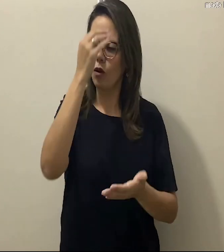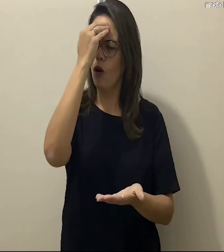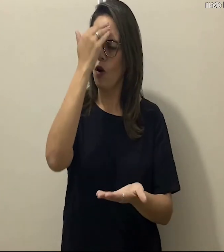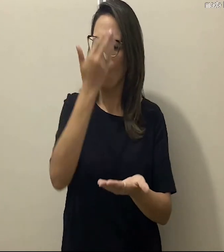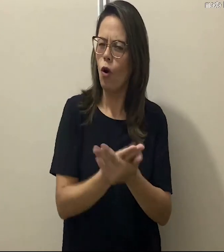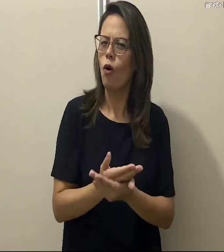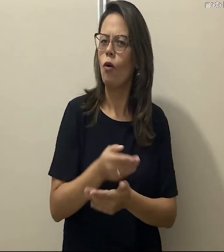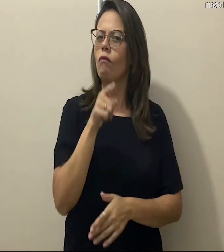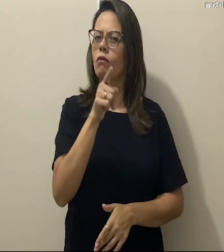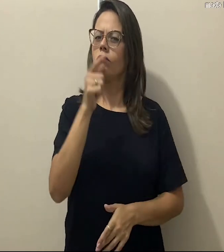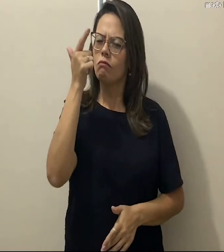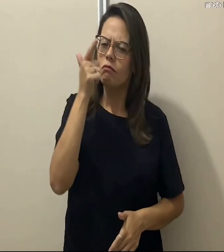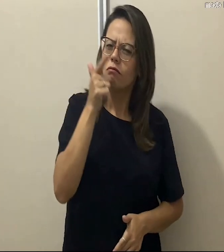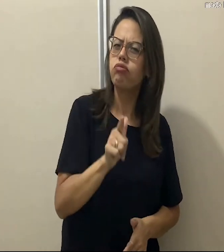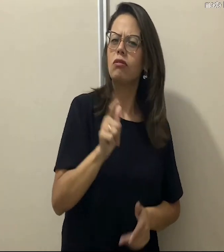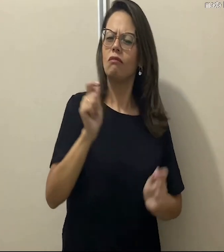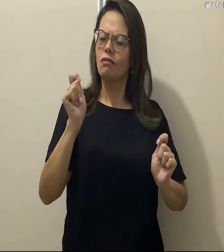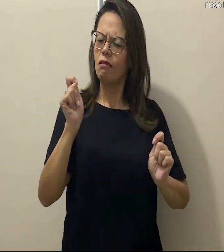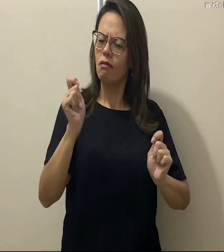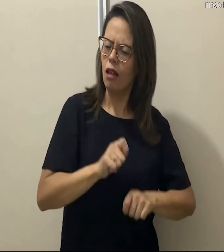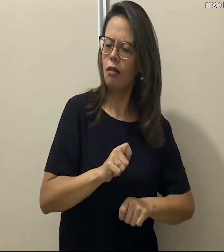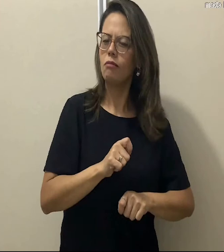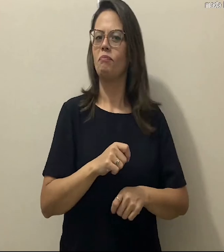E eu confio que você vai conseguir, você vai se dedicar.